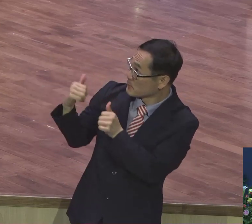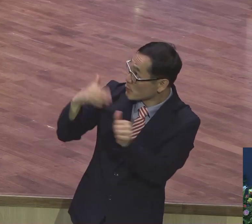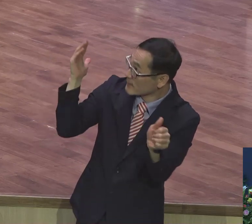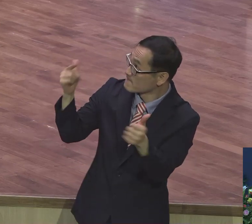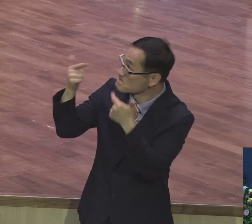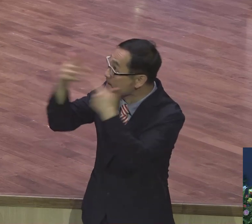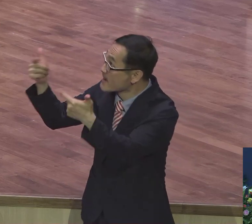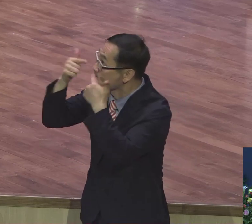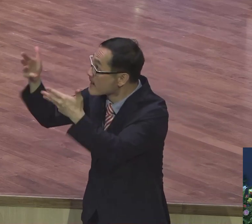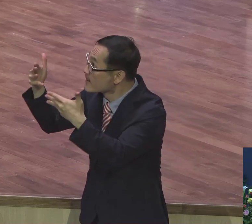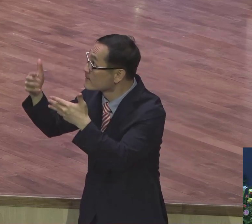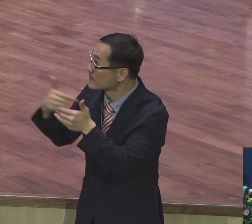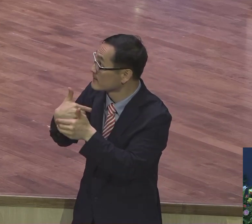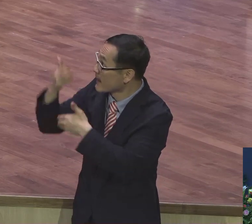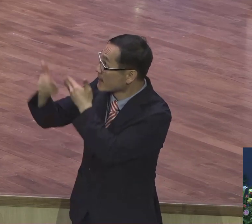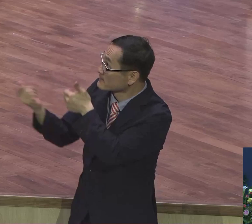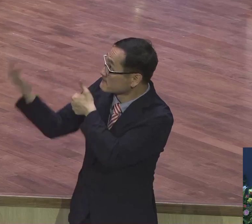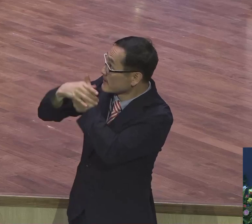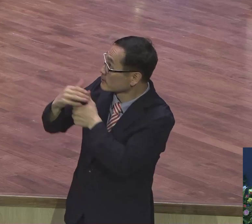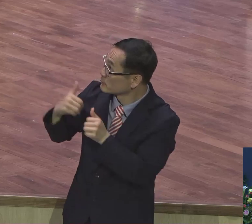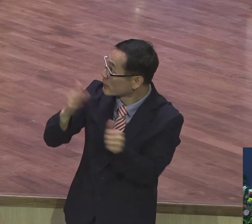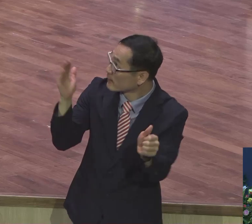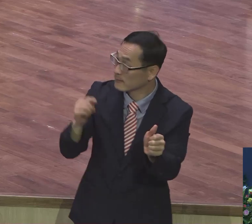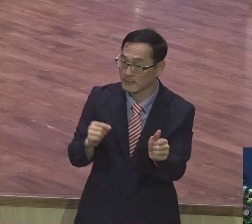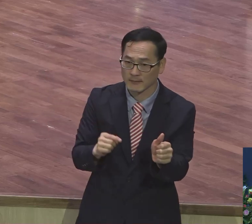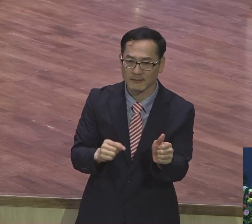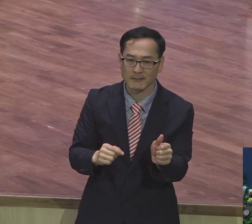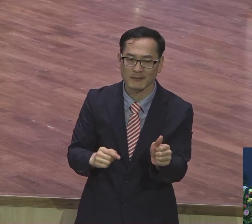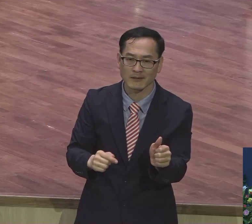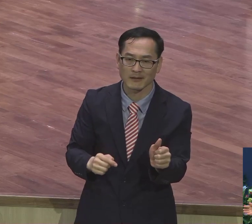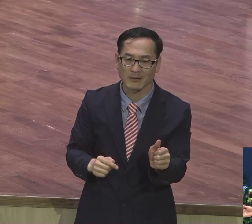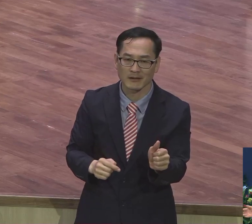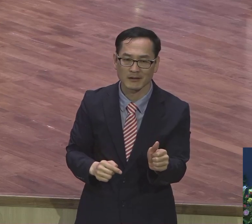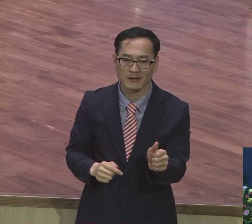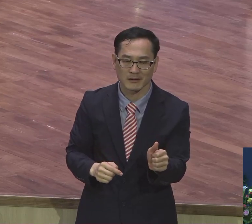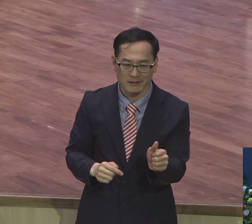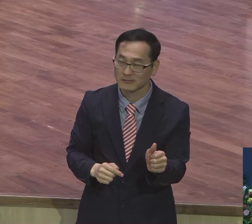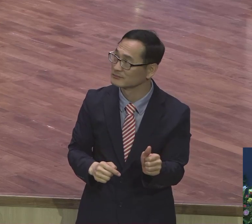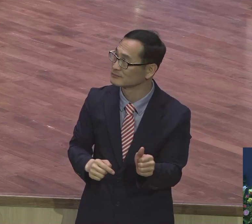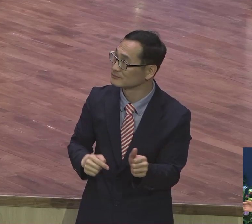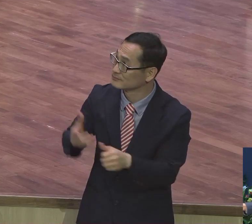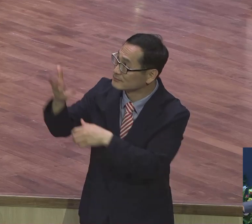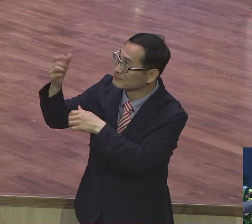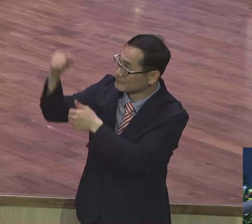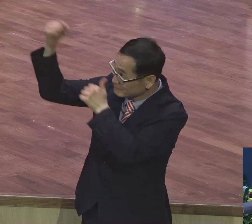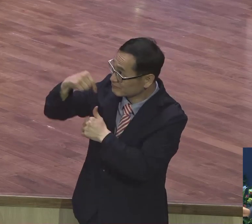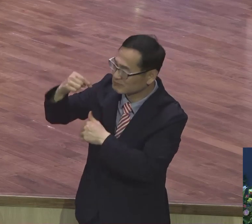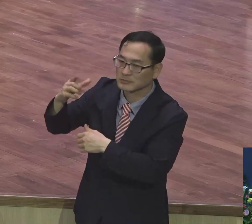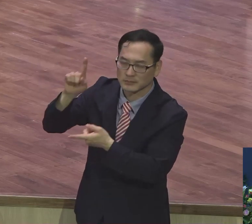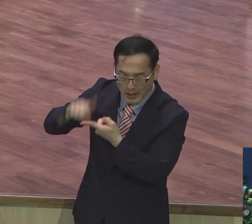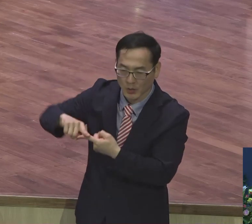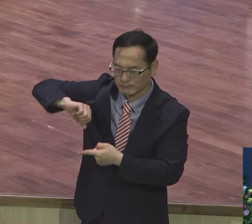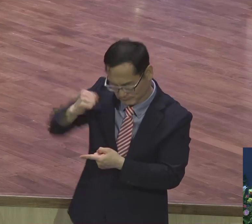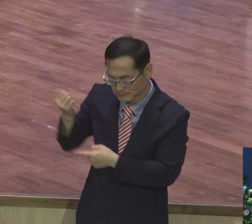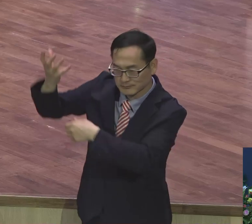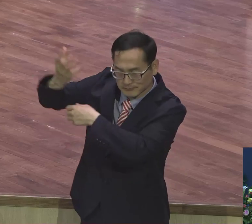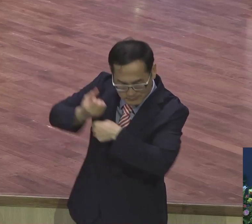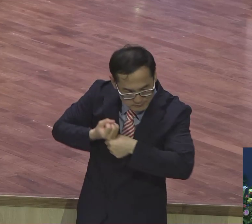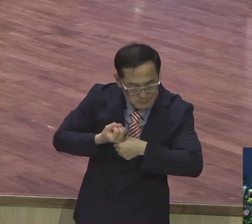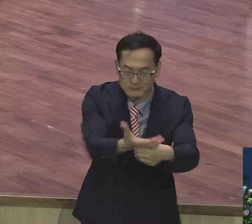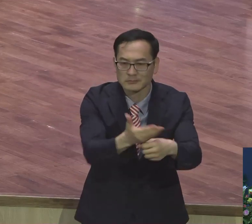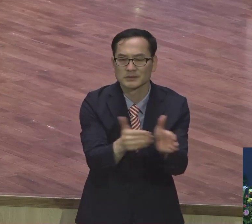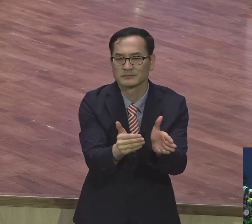보낸 자가 있잖아요. 보낸 자의 뜻이 전달되기만 하면 돼요. 보낸 사람 일해라. 전하는 거 그대로 전하면 돼요.